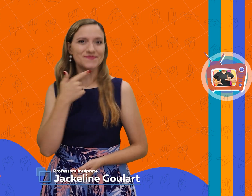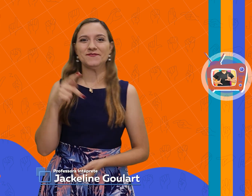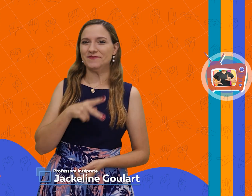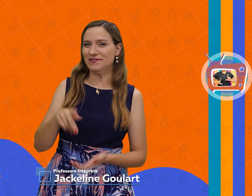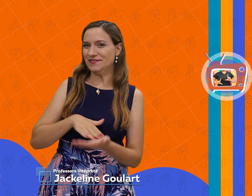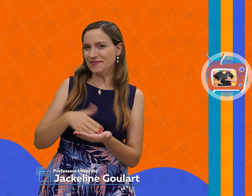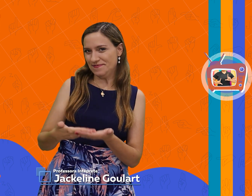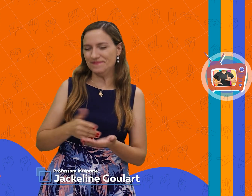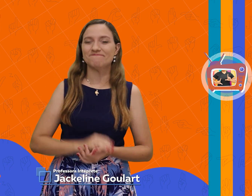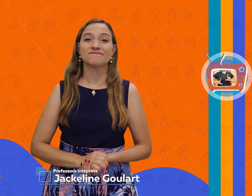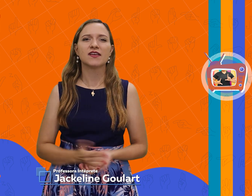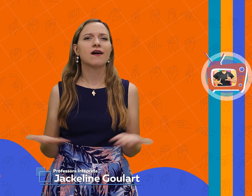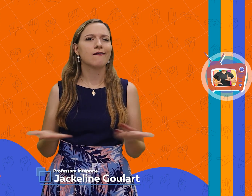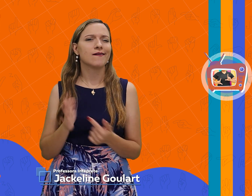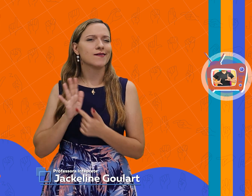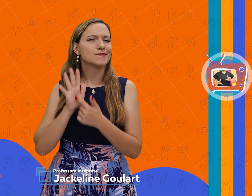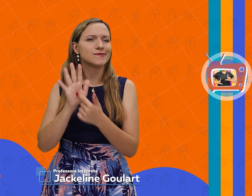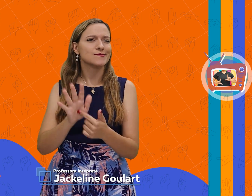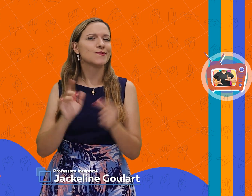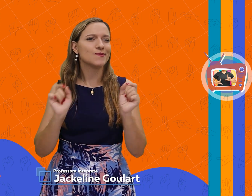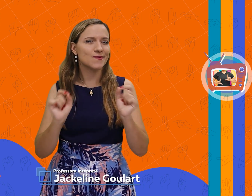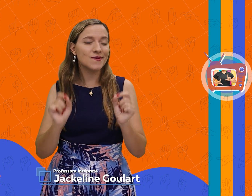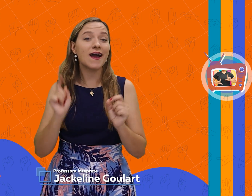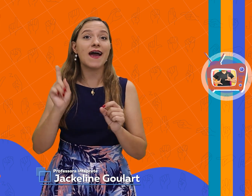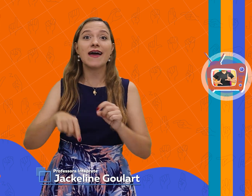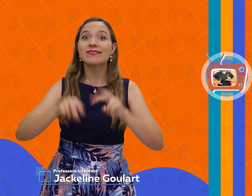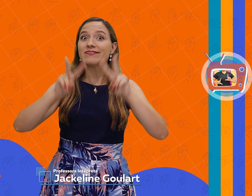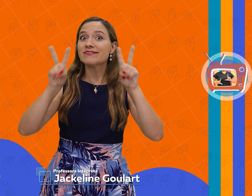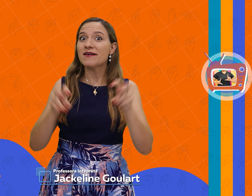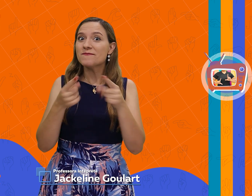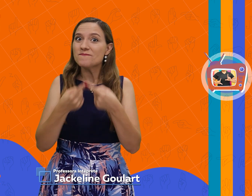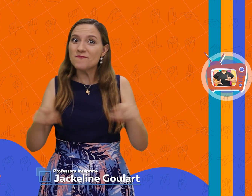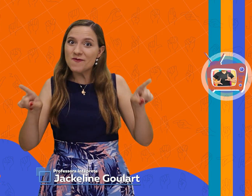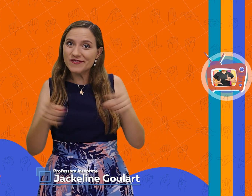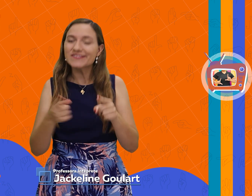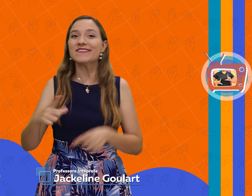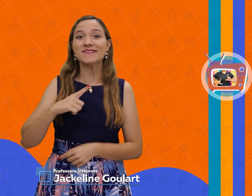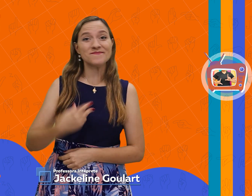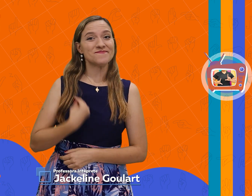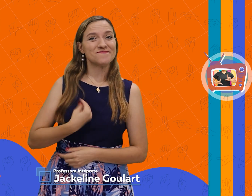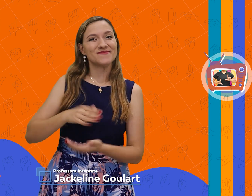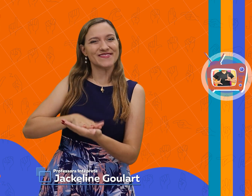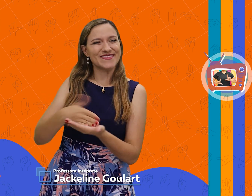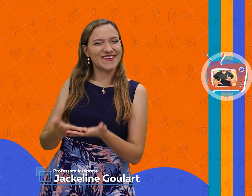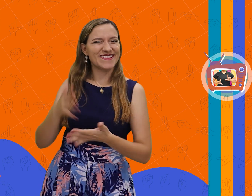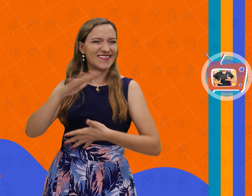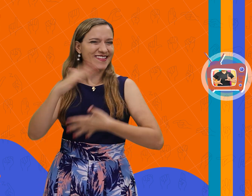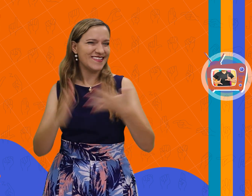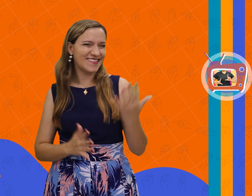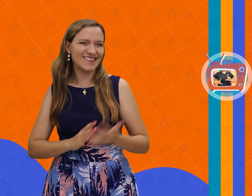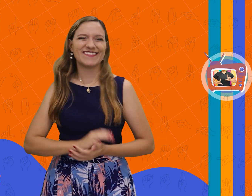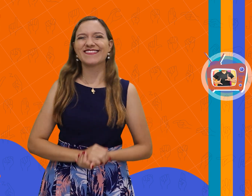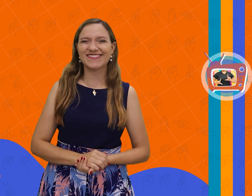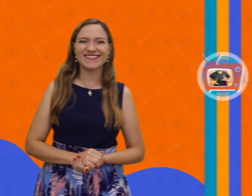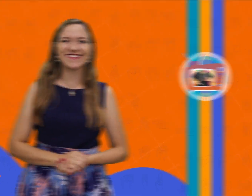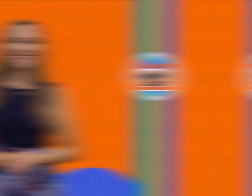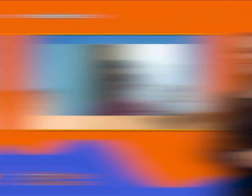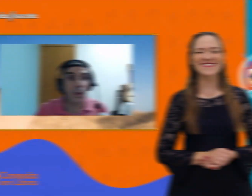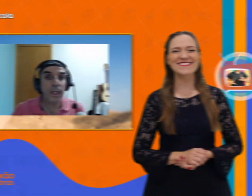Jaqueline. Irei apresentar um quadro sobre músicas com interpretação em Libras. Olá,